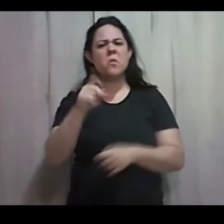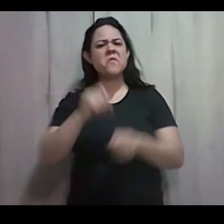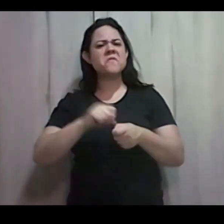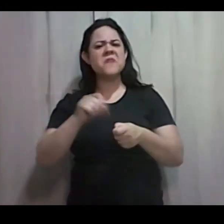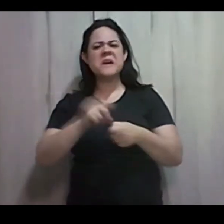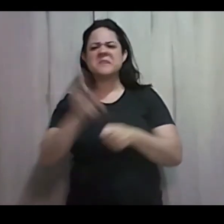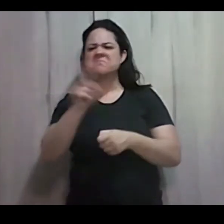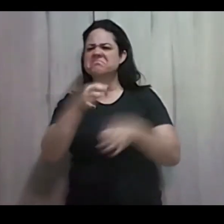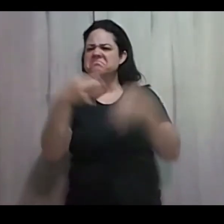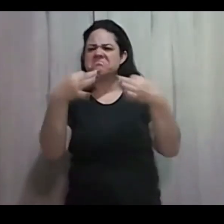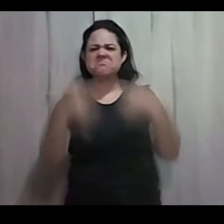Deus